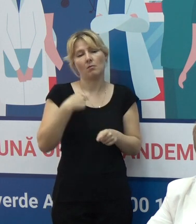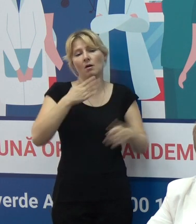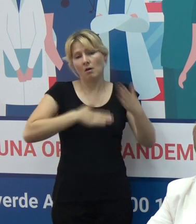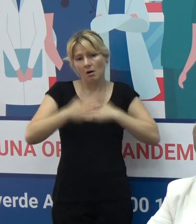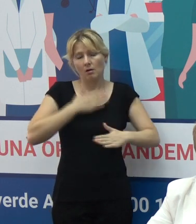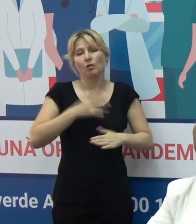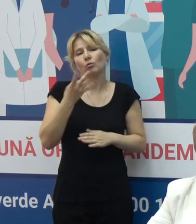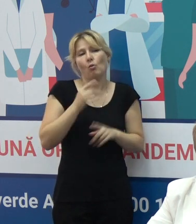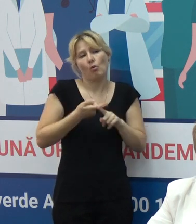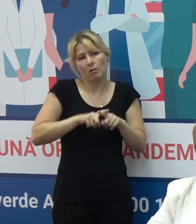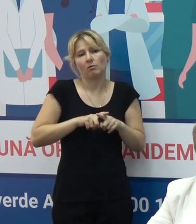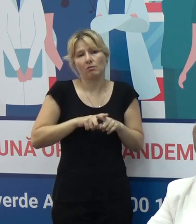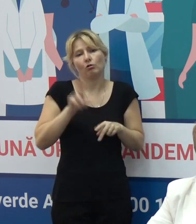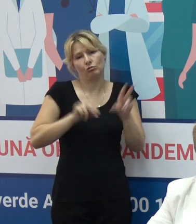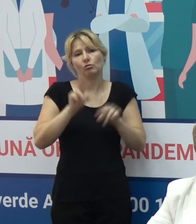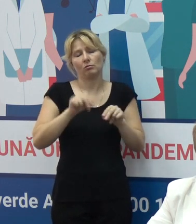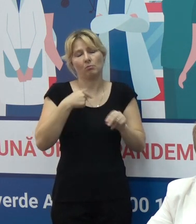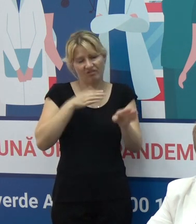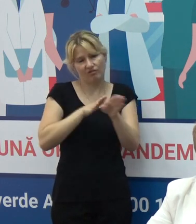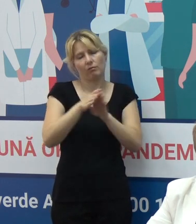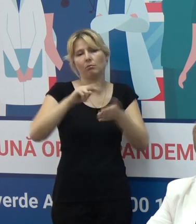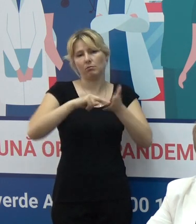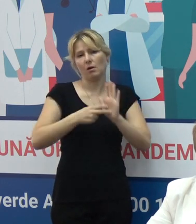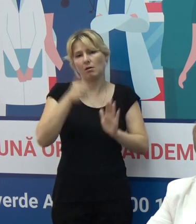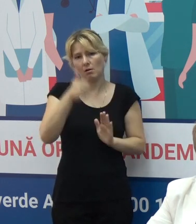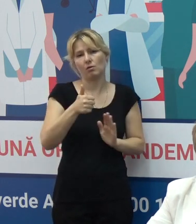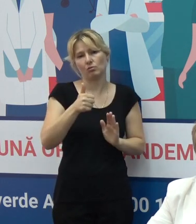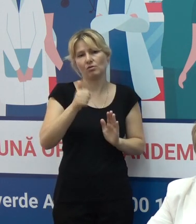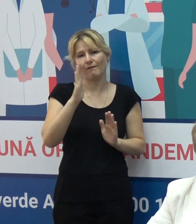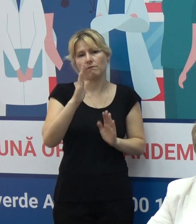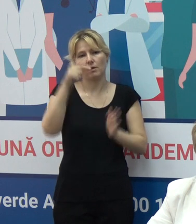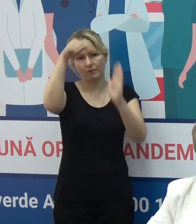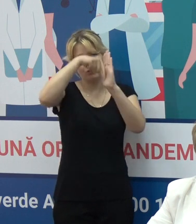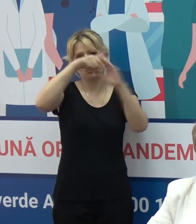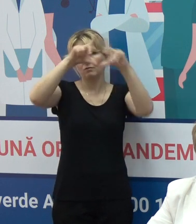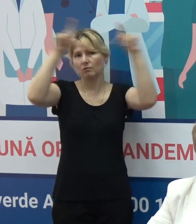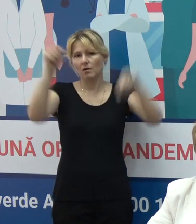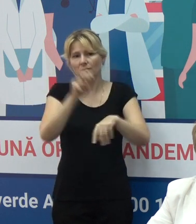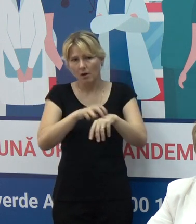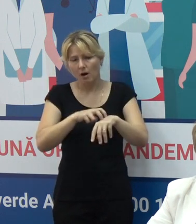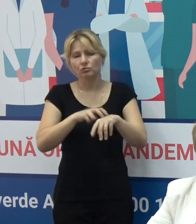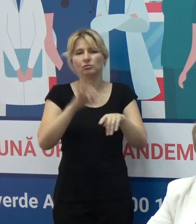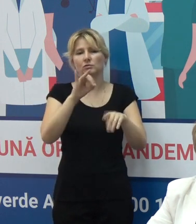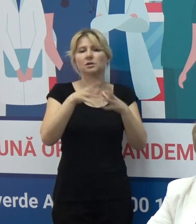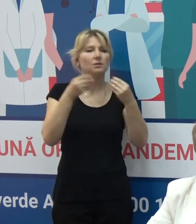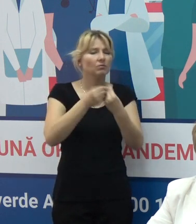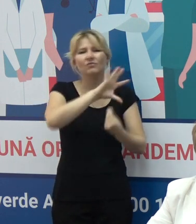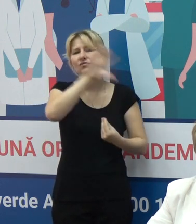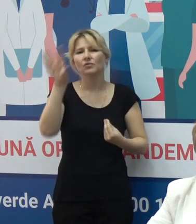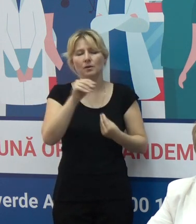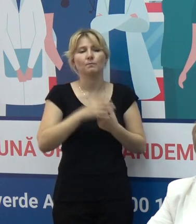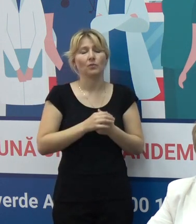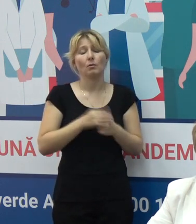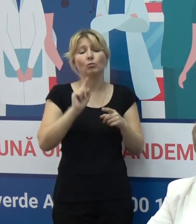realizare pozitivă că în rândul lucrătorilor medicali, practic peste